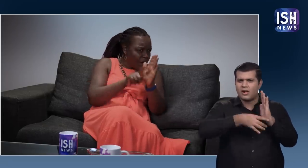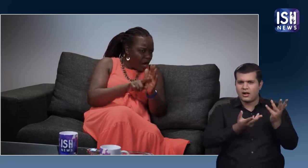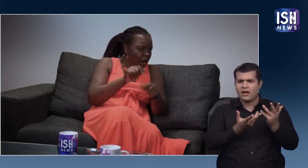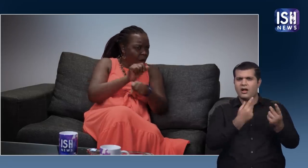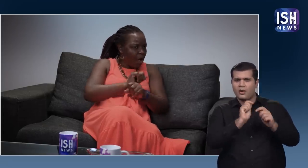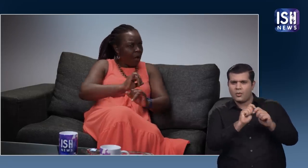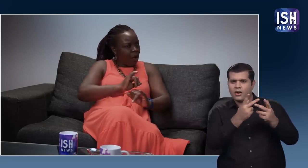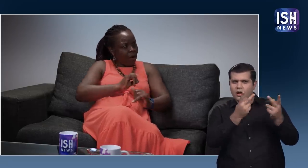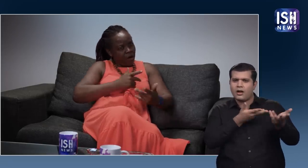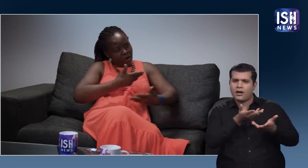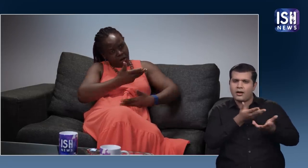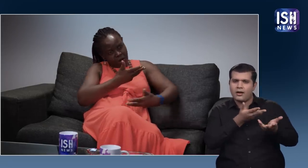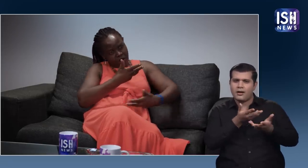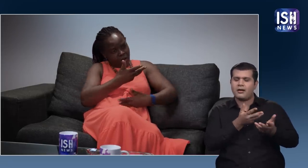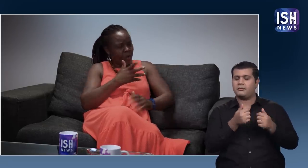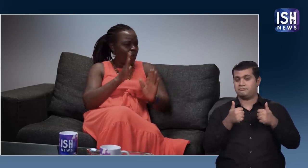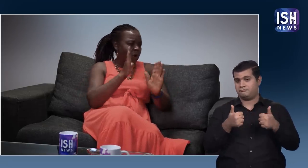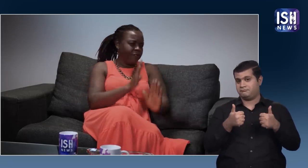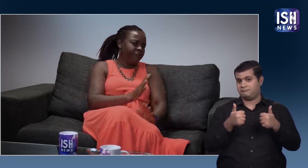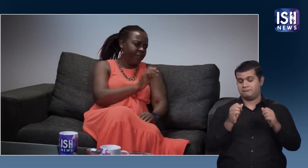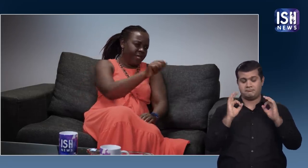बैगराउंड, काम, आधी अद्बुत्था या अद्बुत्था हां।